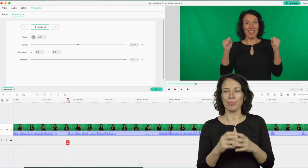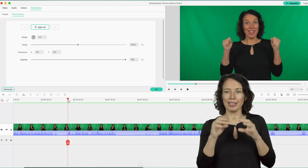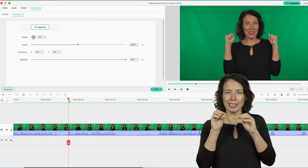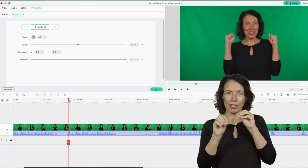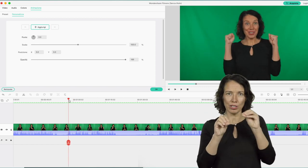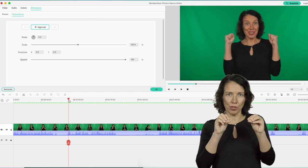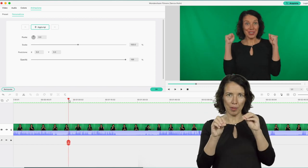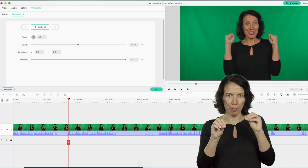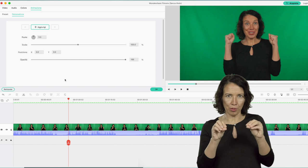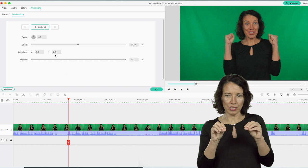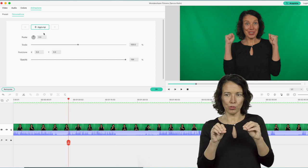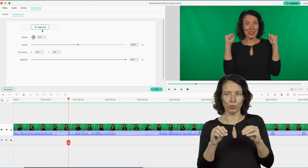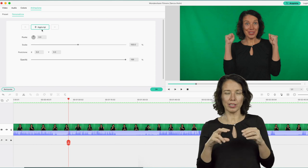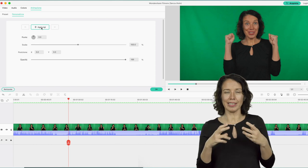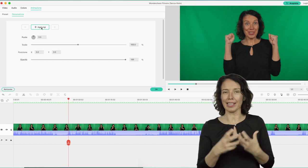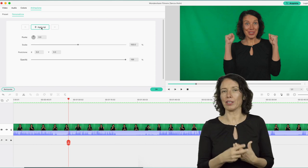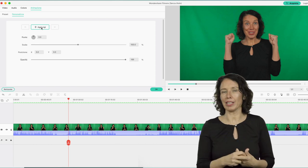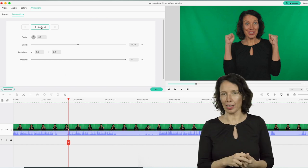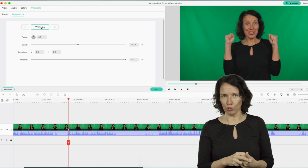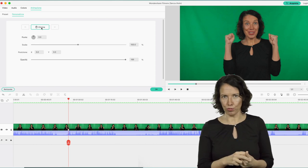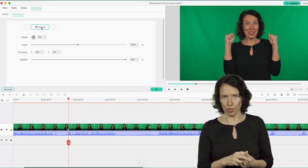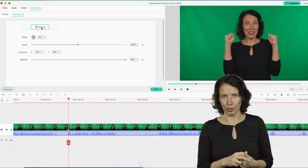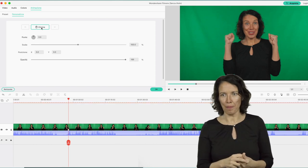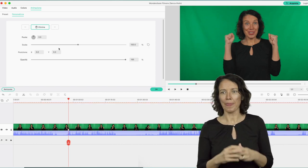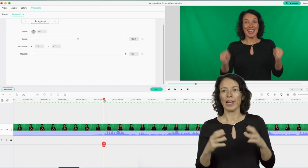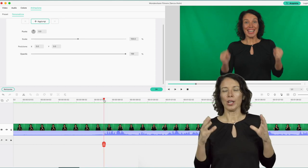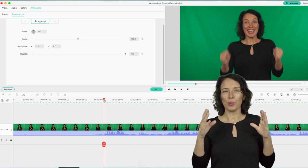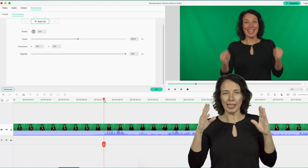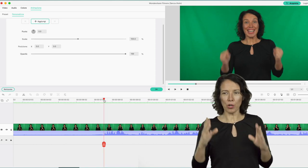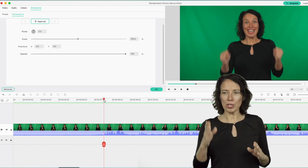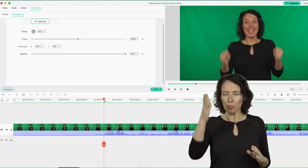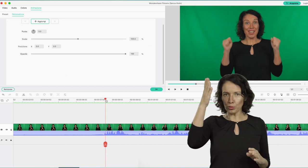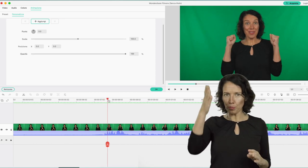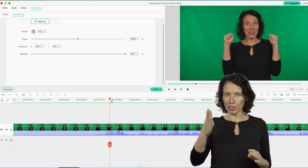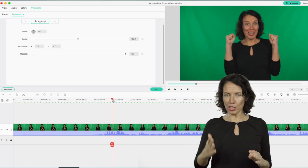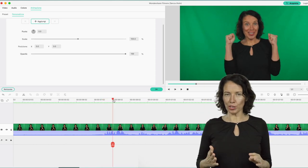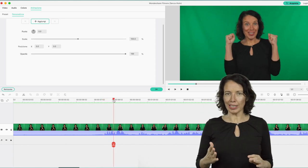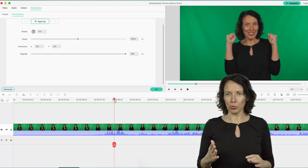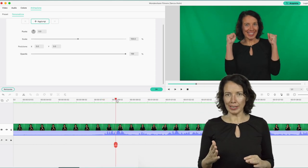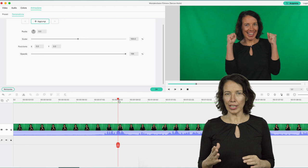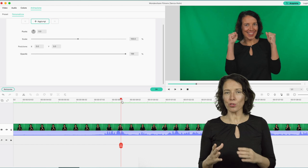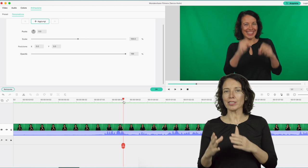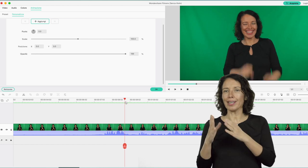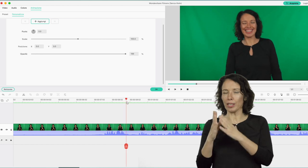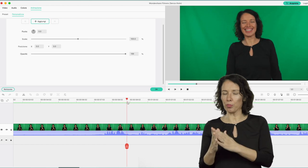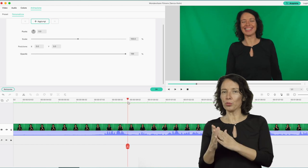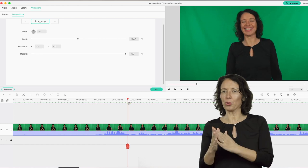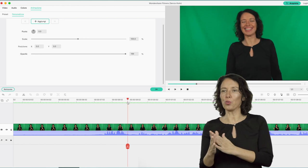rischiano di sovrapporsi tutti e di creare una gran confusione. Quindi a questo punto posiziona la tua linea rossa nel punto in cui